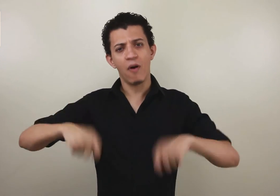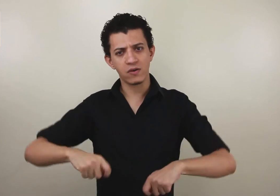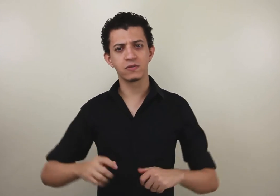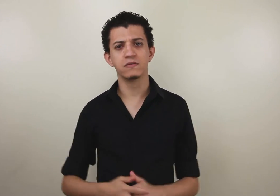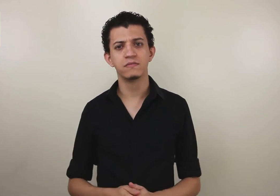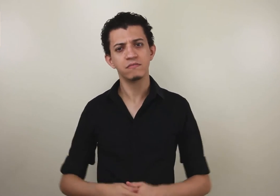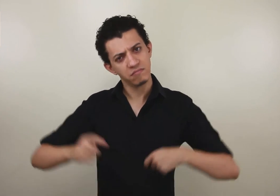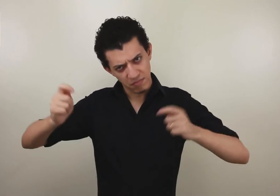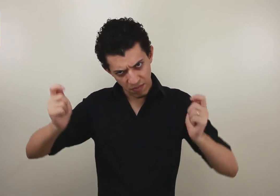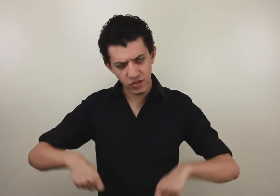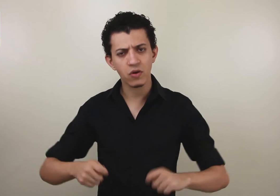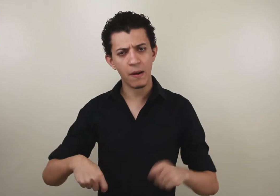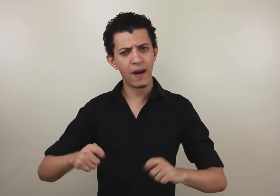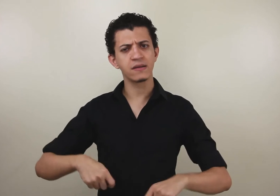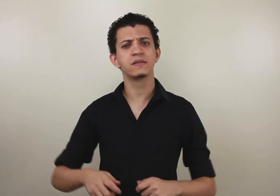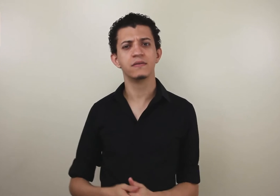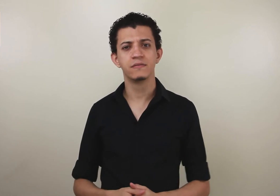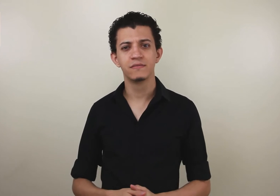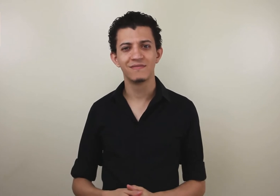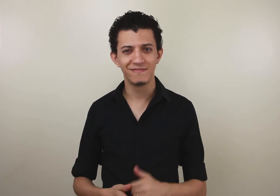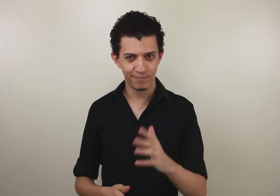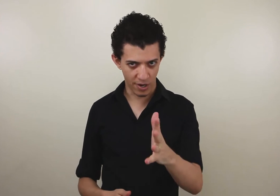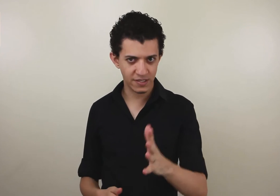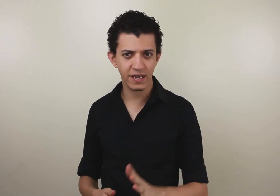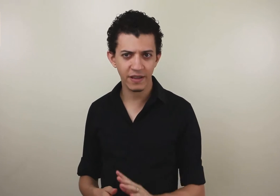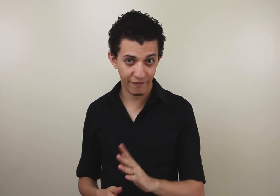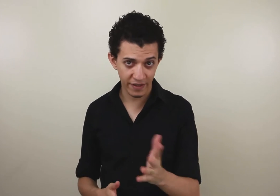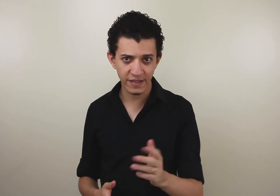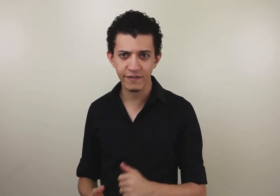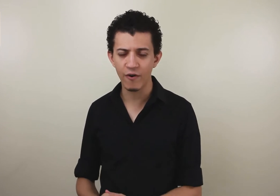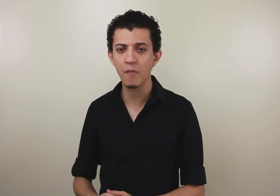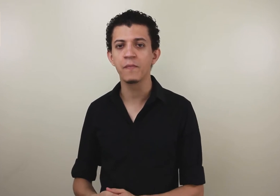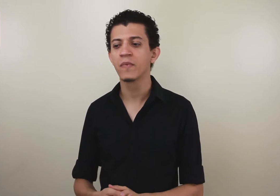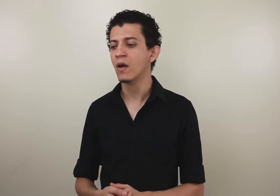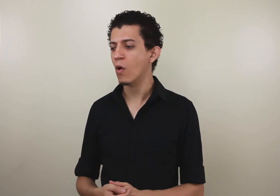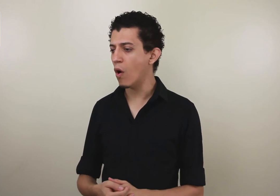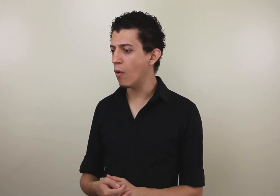posso. Eu sou capaz. Pode ser feito dessa forma. Ou,